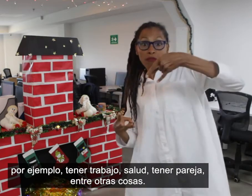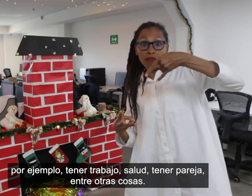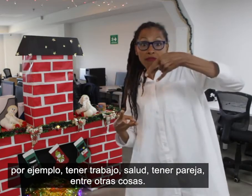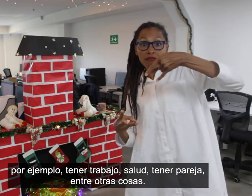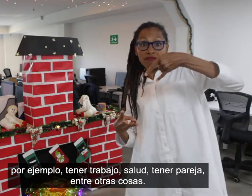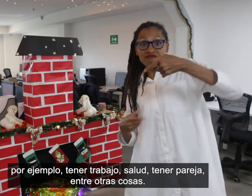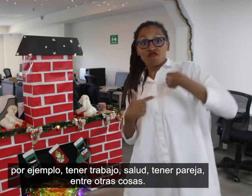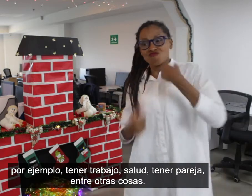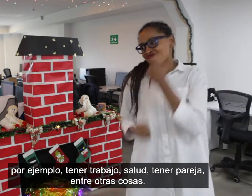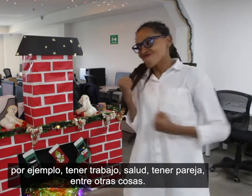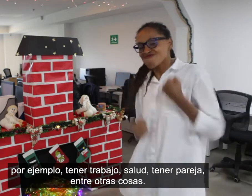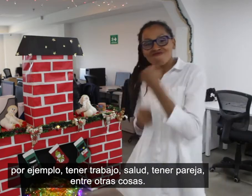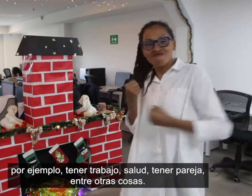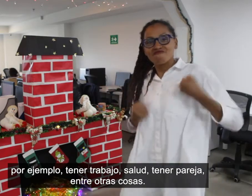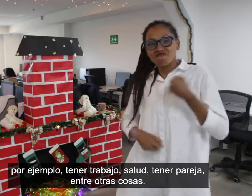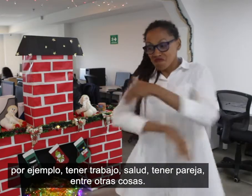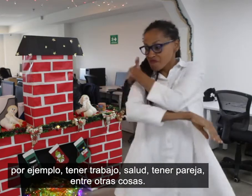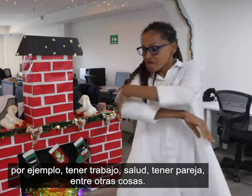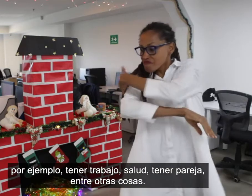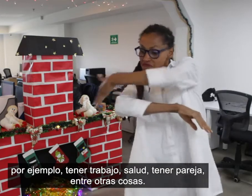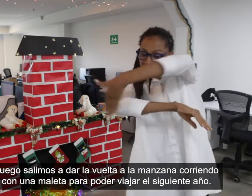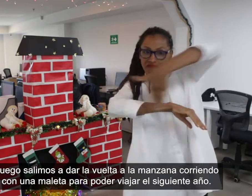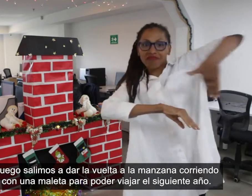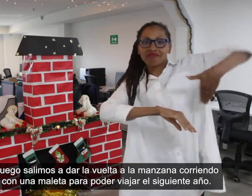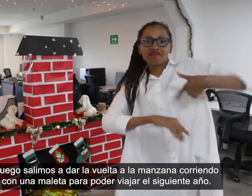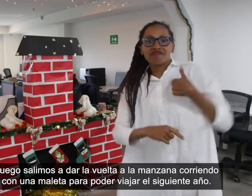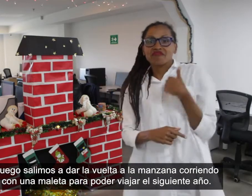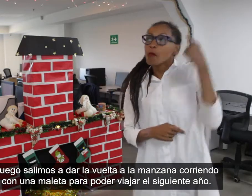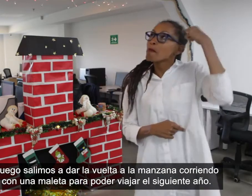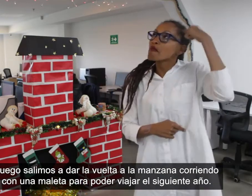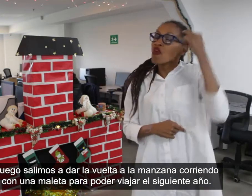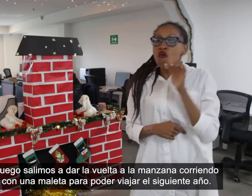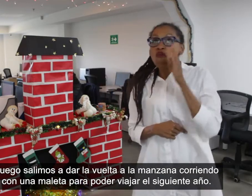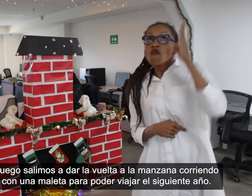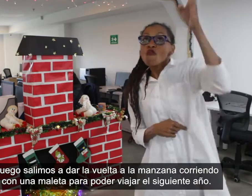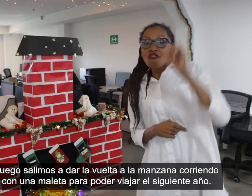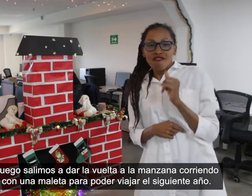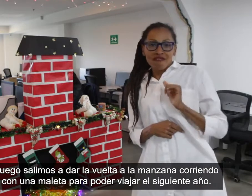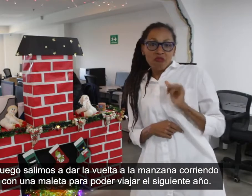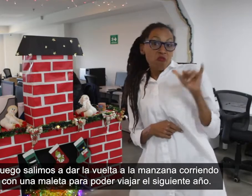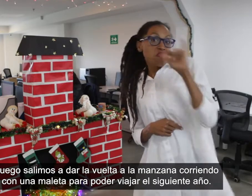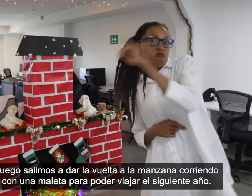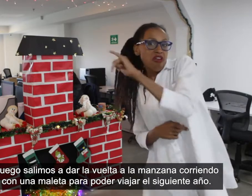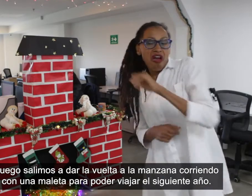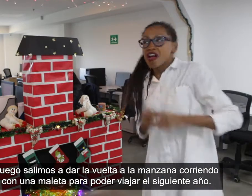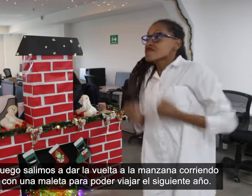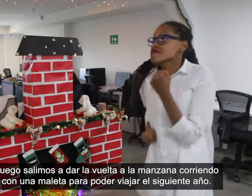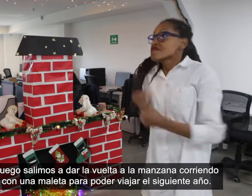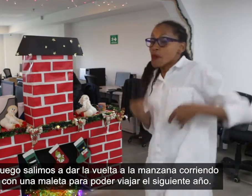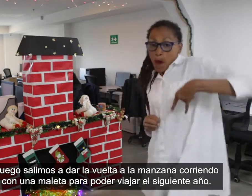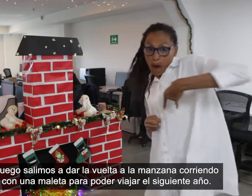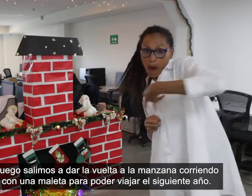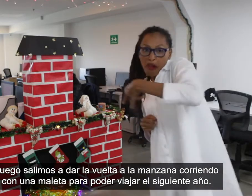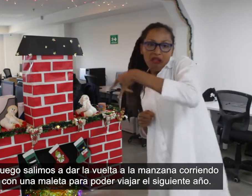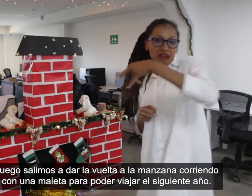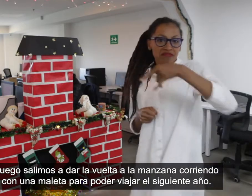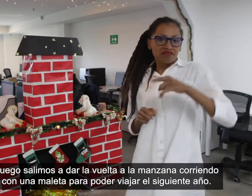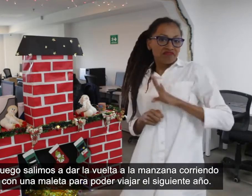tener pareja, entre otras cosas. Luego salimos a dar la vuelta a la manzana corriendo con una maleta para poder viajar el siguiente año.